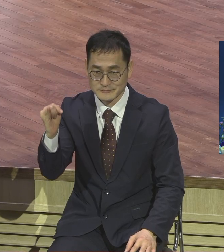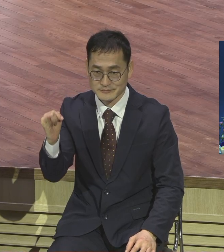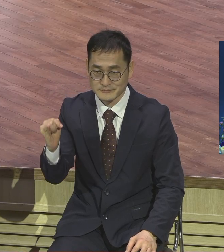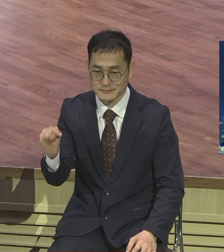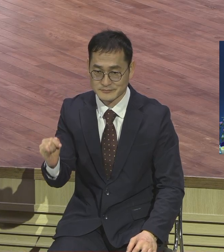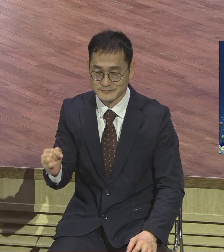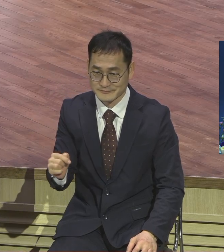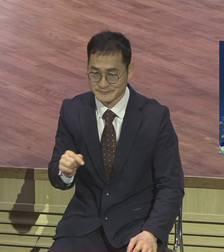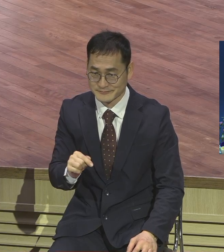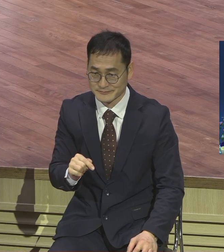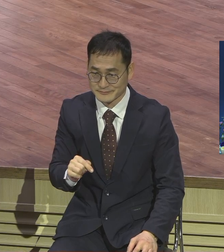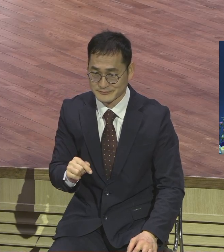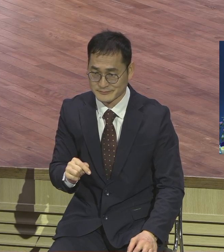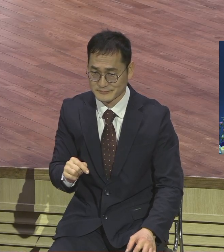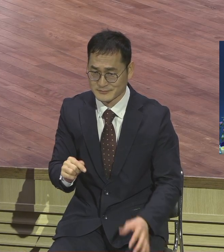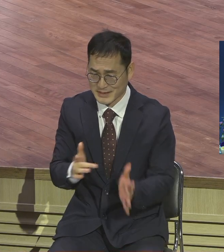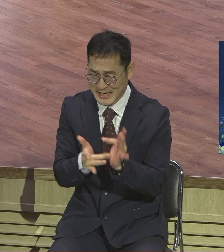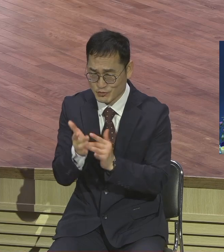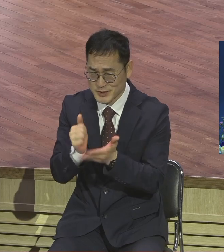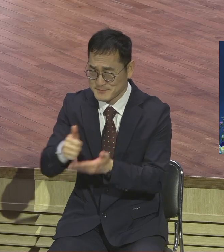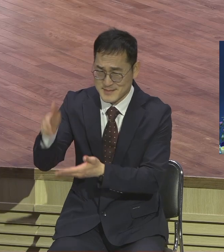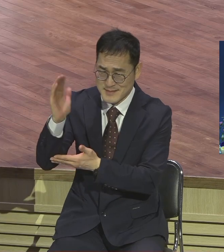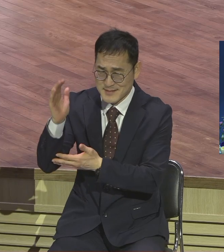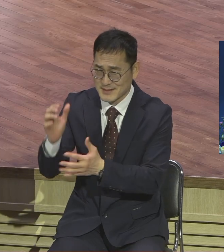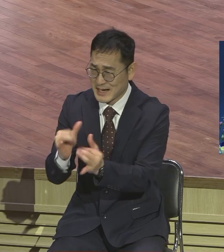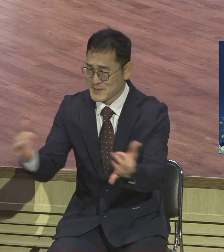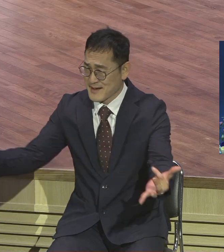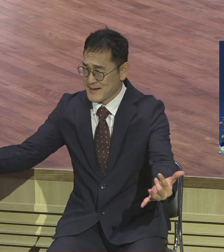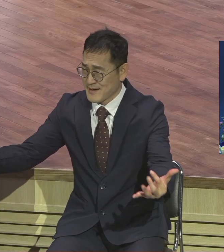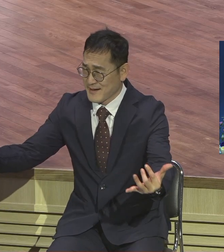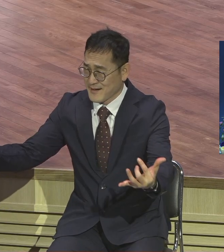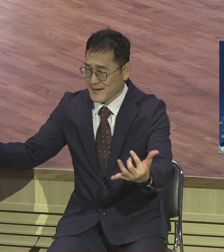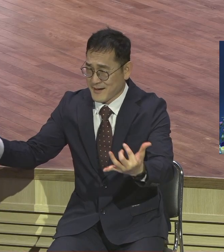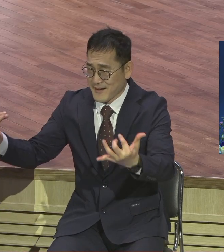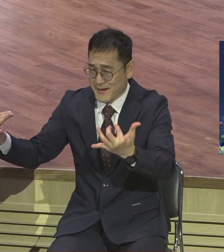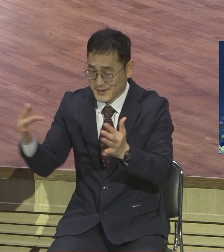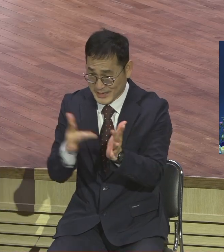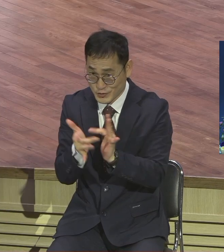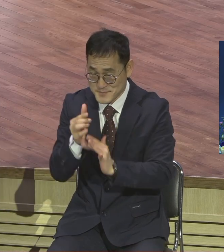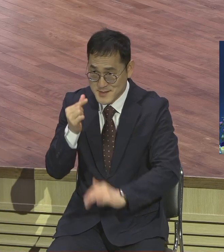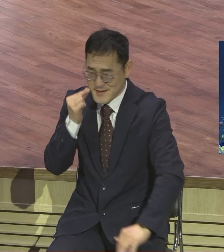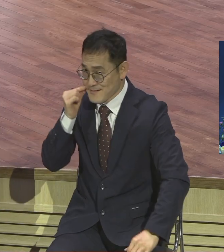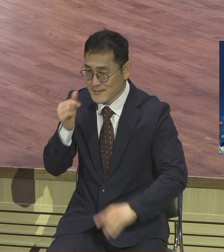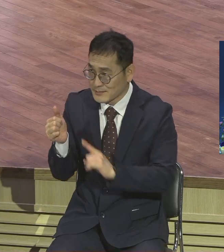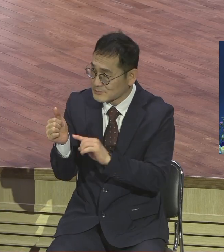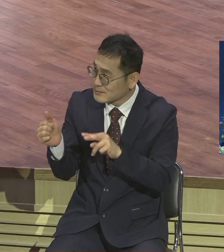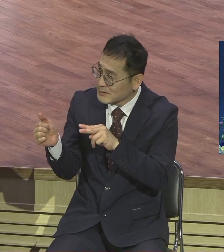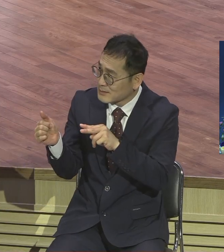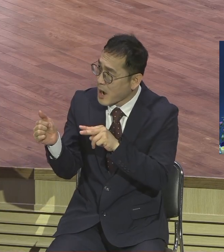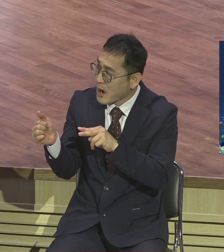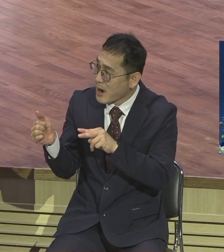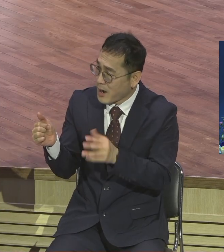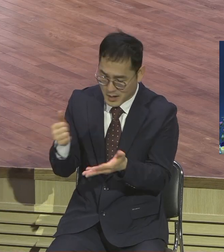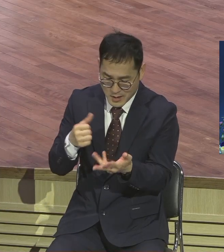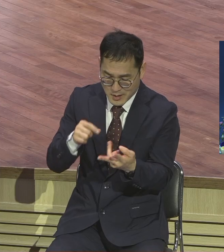곳곳마다 사람들이 몰려오고 이분이 앞으로 뭐 크게 되겠거든 예수님이 왕이 될 것 같다 그러니까 우리 큰아들은 오른쪽에